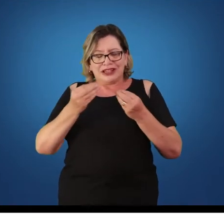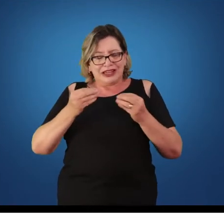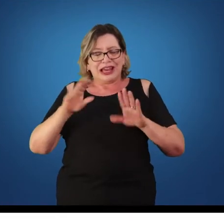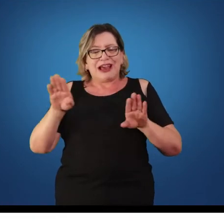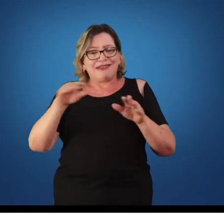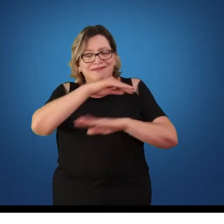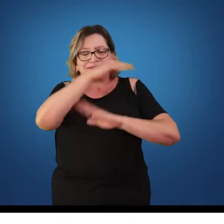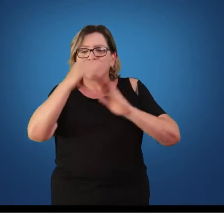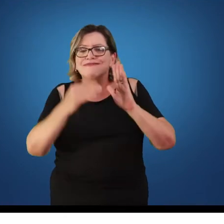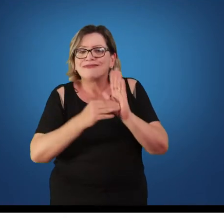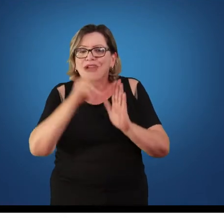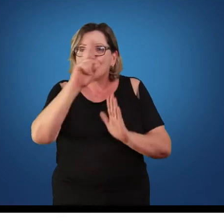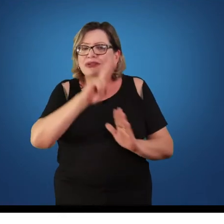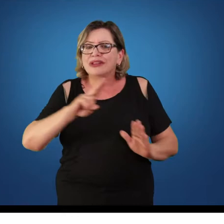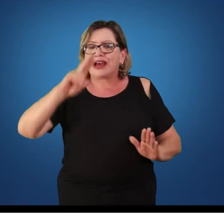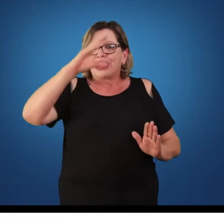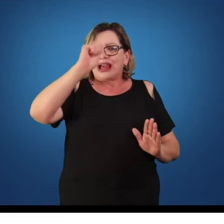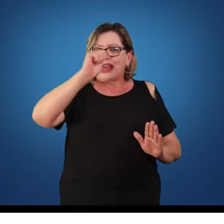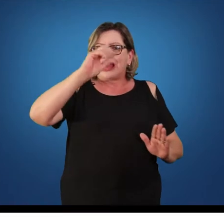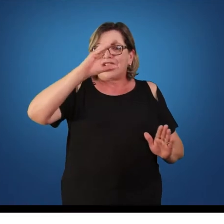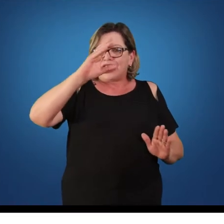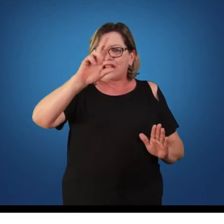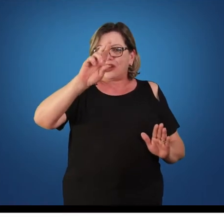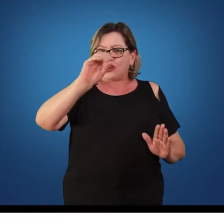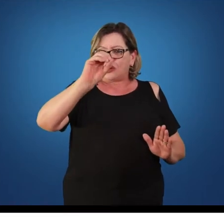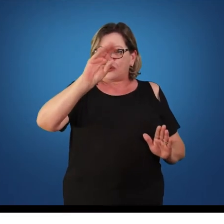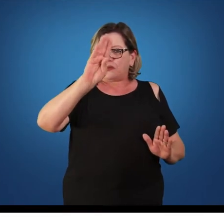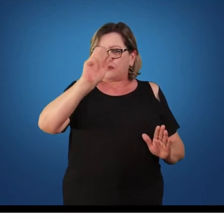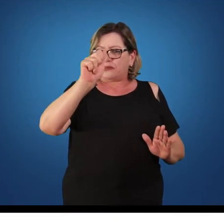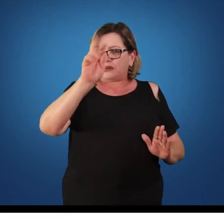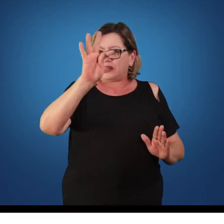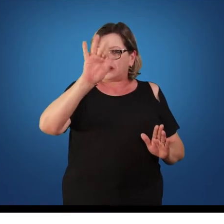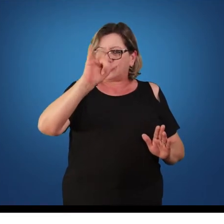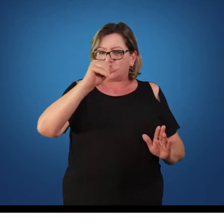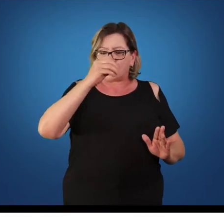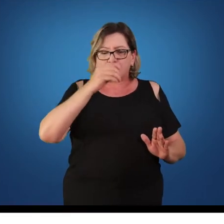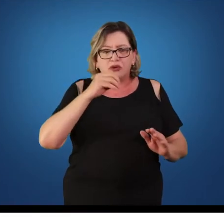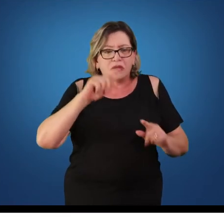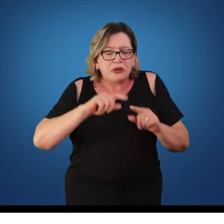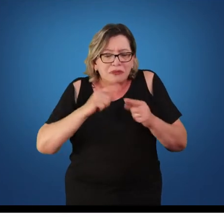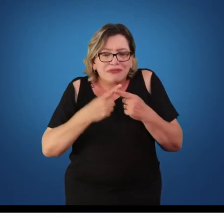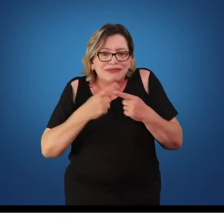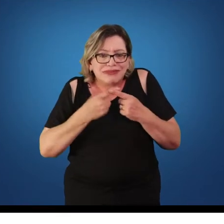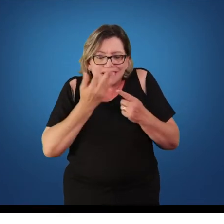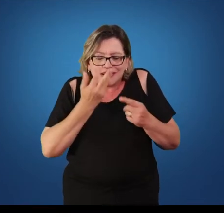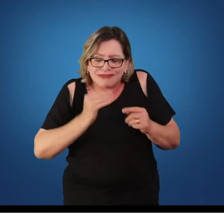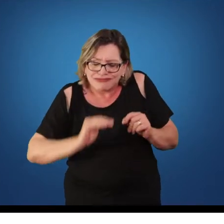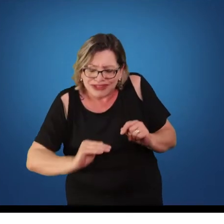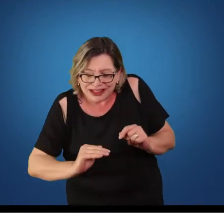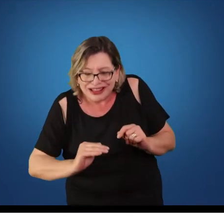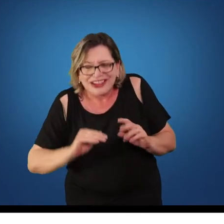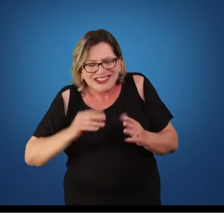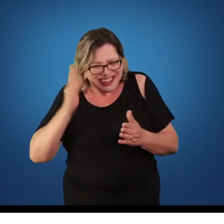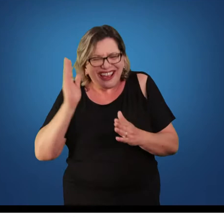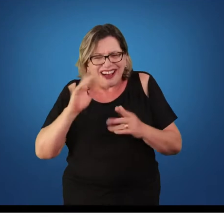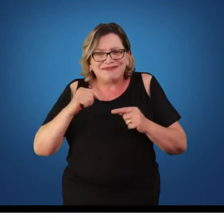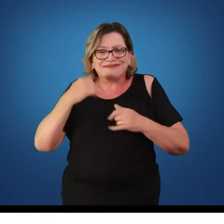mas que fazem, de alguma forma, desde a nossa infância, parte do nosso dia a dia, né? As cambalhotas, que a gente conhece com esse termo,